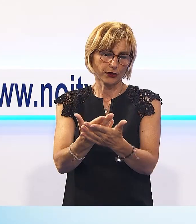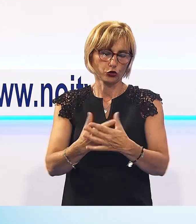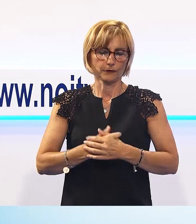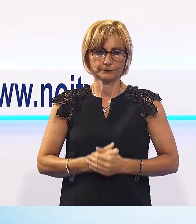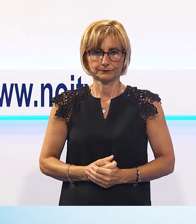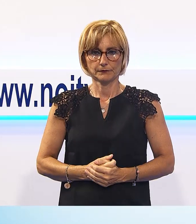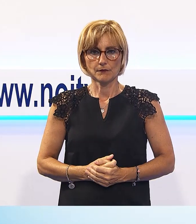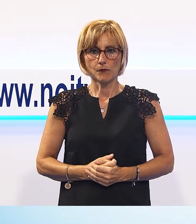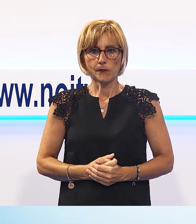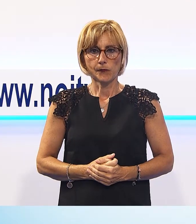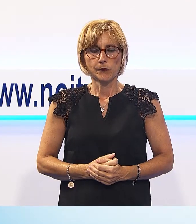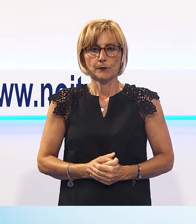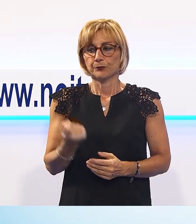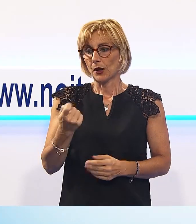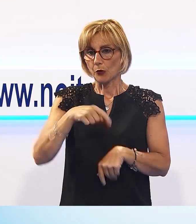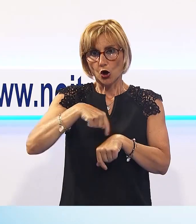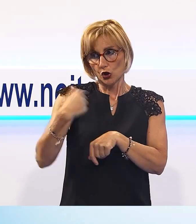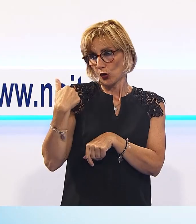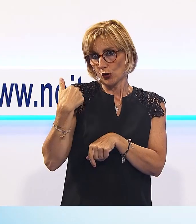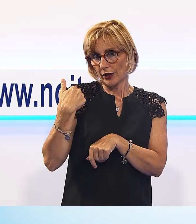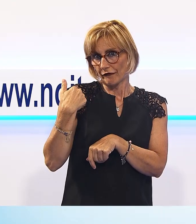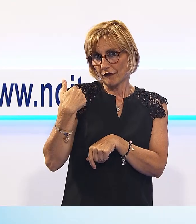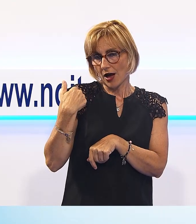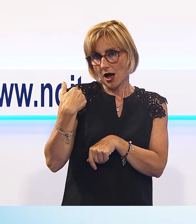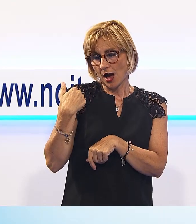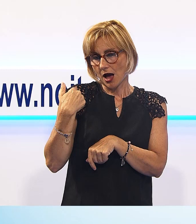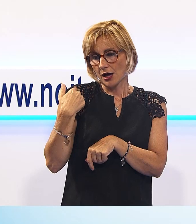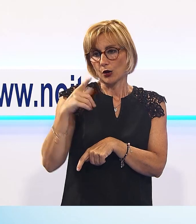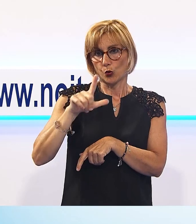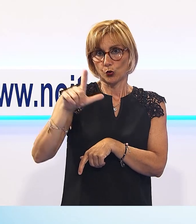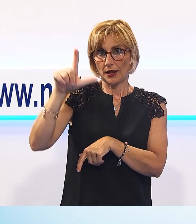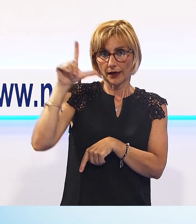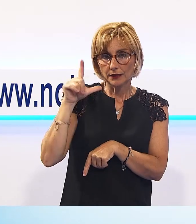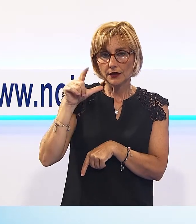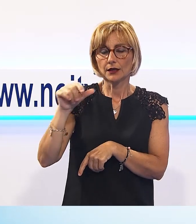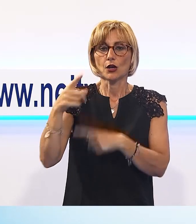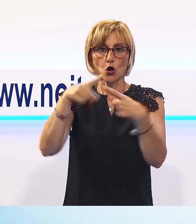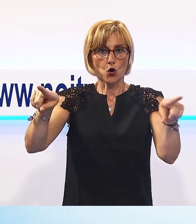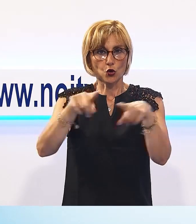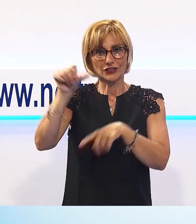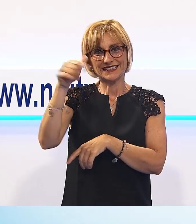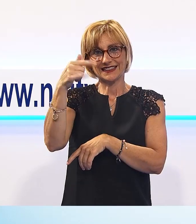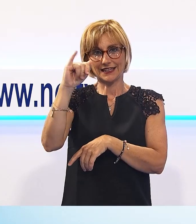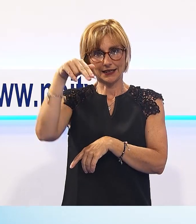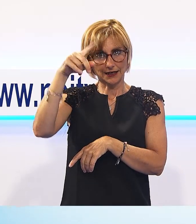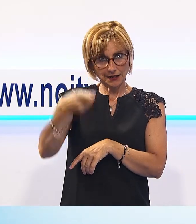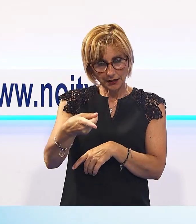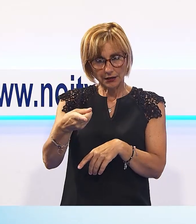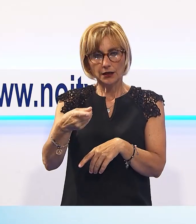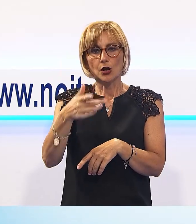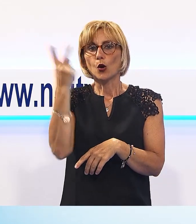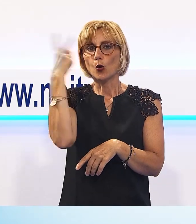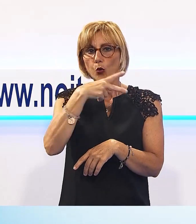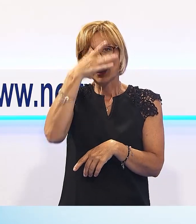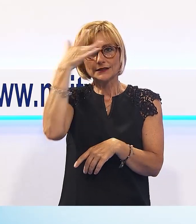Lunedì sera, dunque poche ore fa, potremmo dire, il concerto di Sting ha chiuso l'edizione 2019 del Lucas Summer Festival. Abbiamo